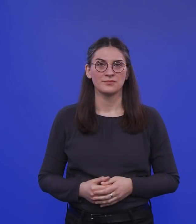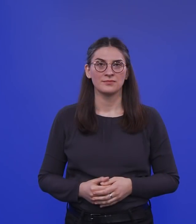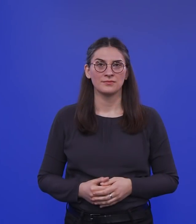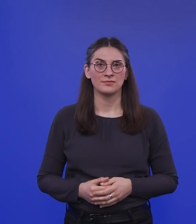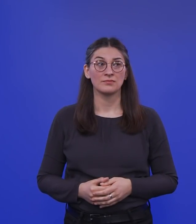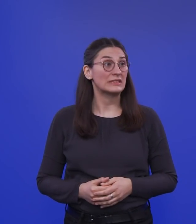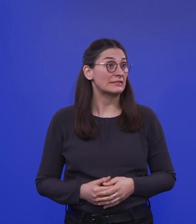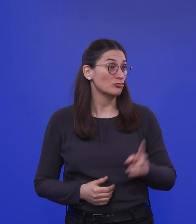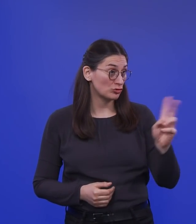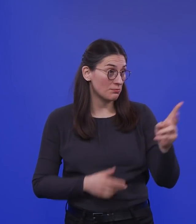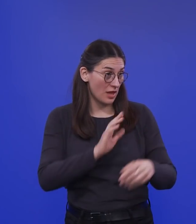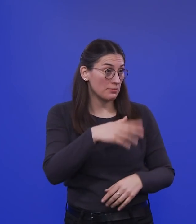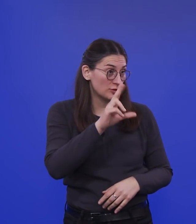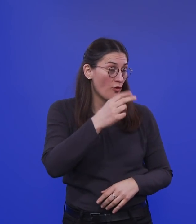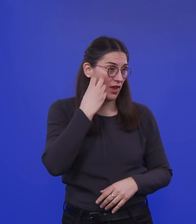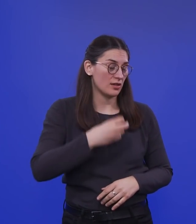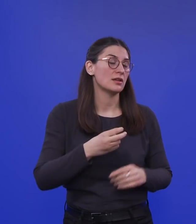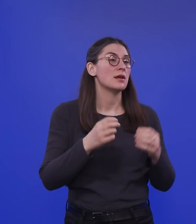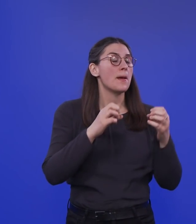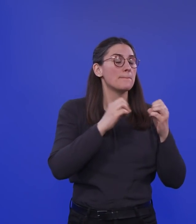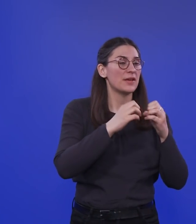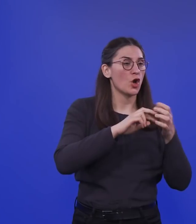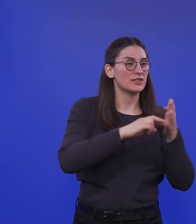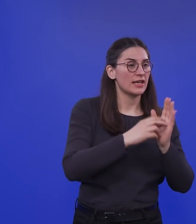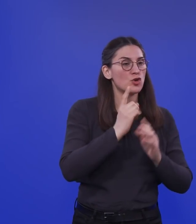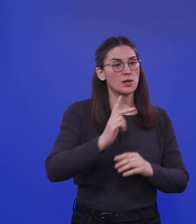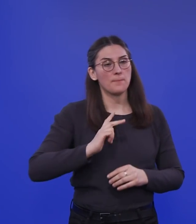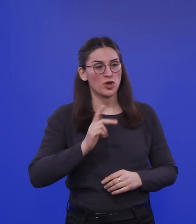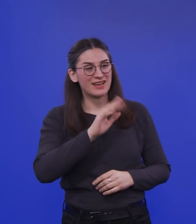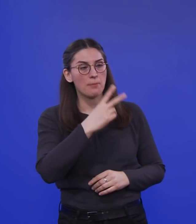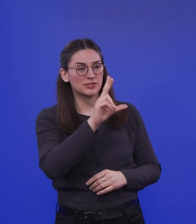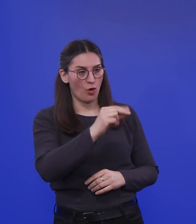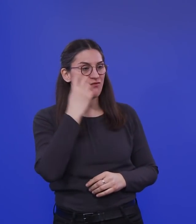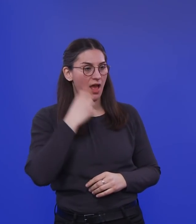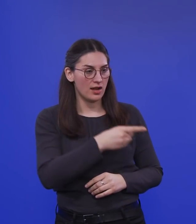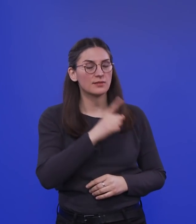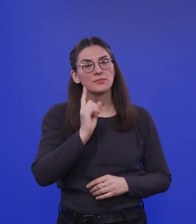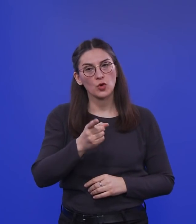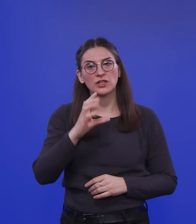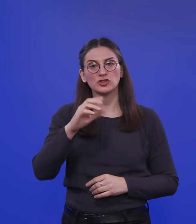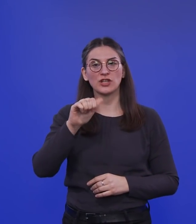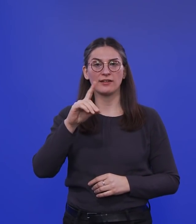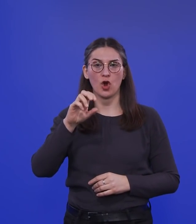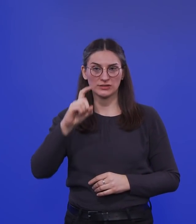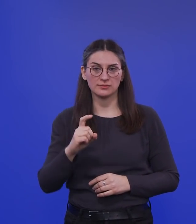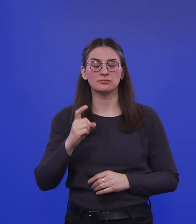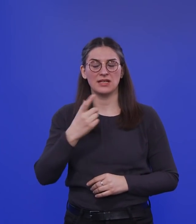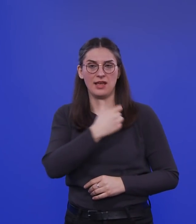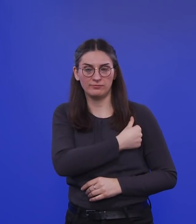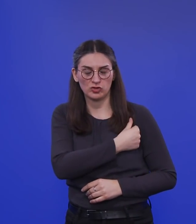Richtig, bei Biontech und bei Moderna ist das ab zwölf Jahren. Und bei dem Chatox-Impfstoff ist das sogar in einer Studie